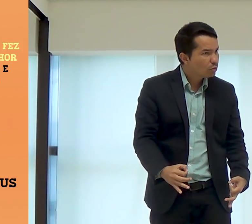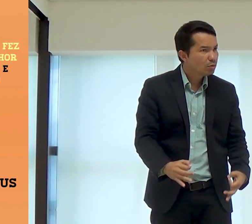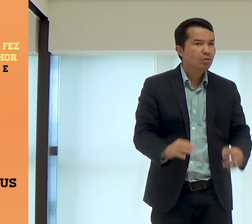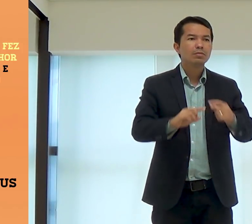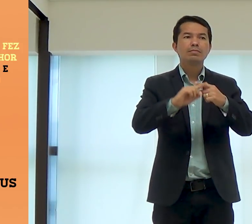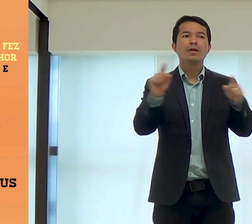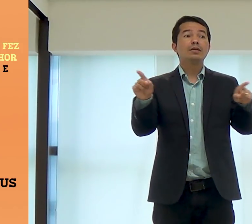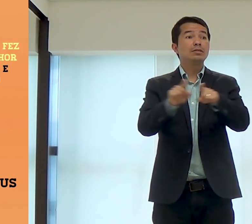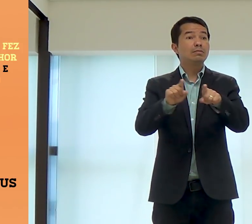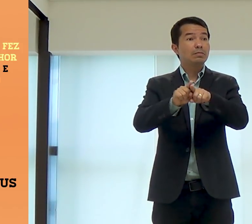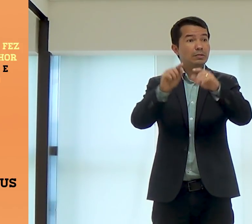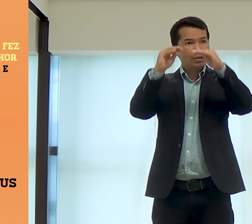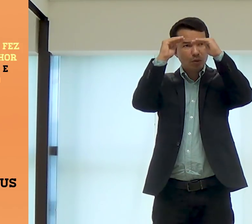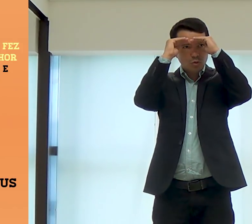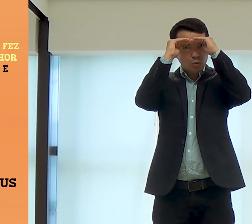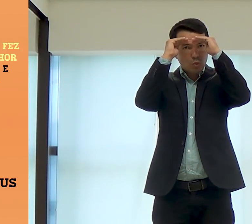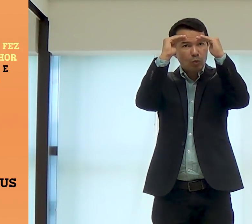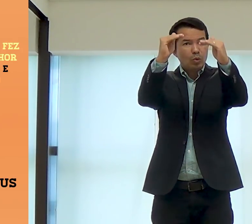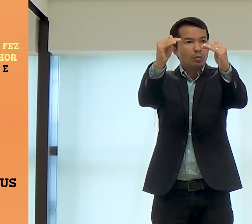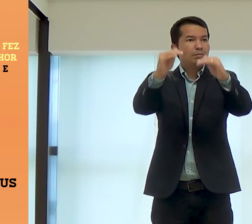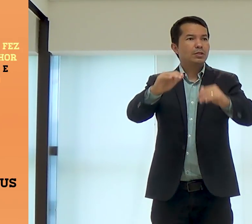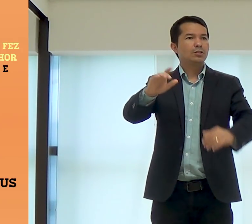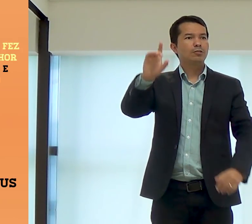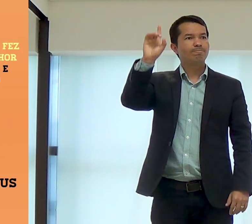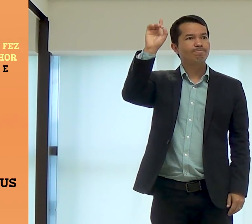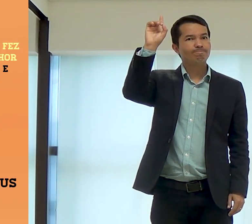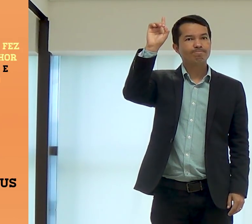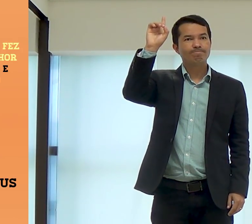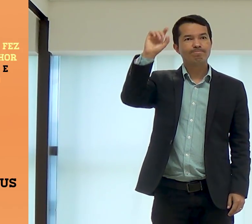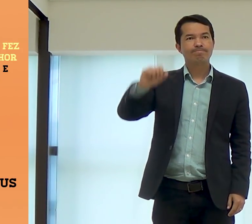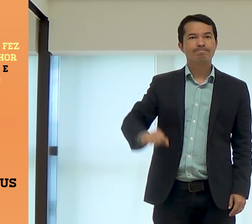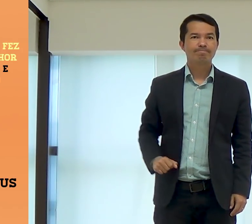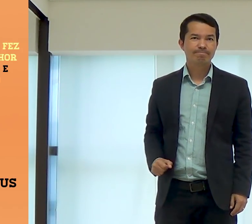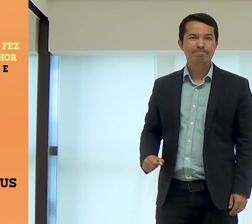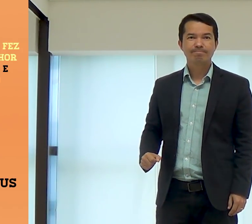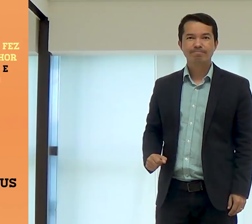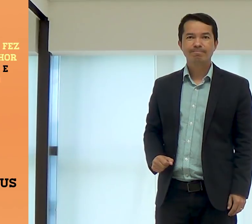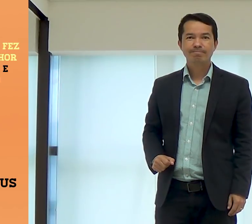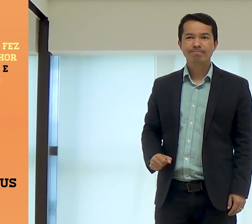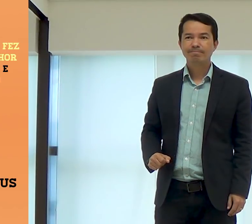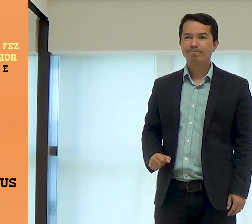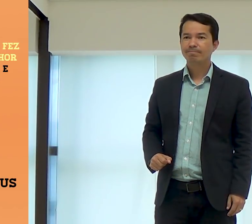José, então, ele era justo e também obediente, temente a Deus,